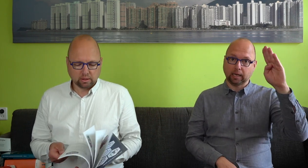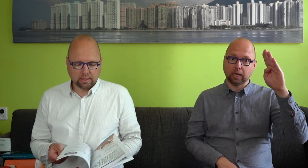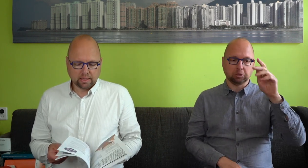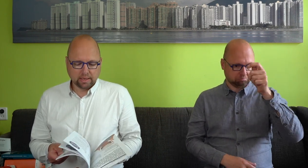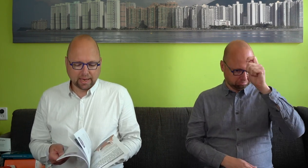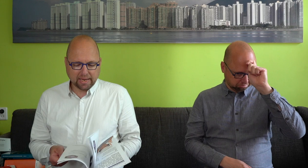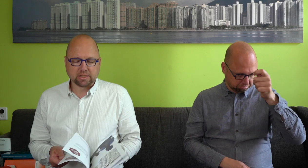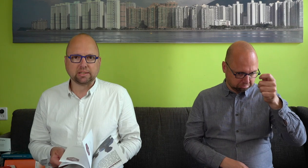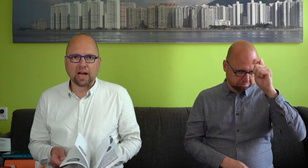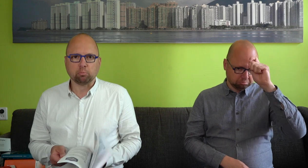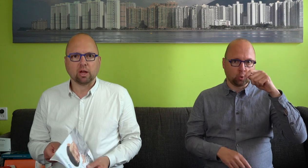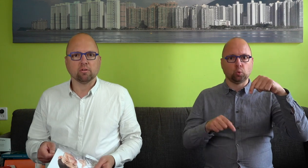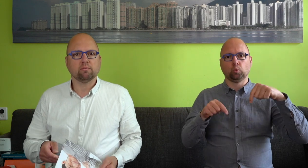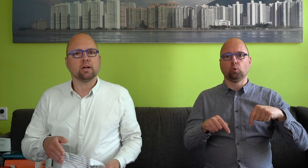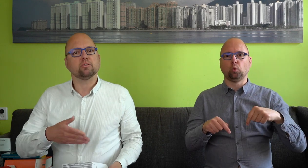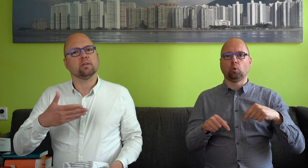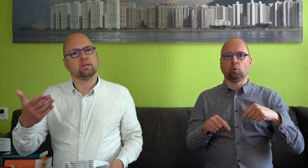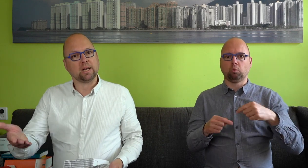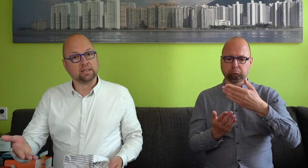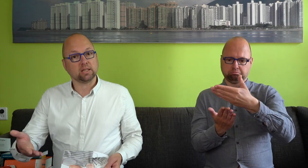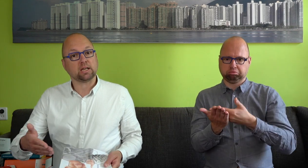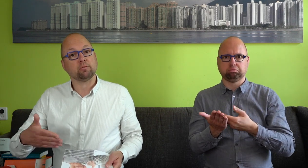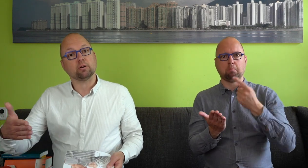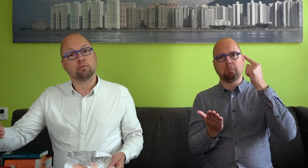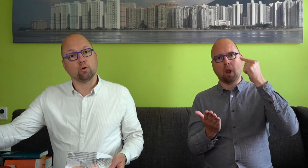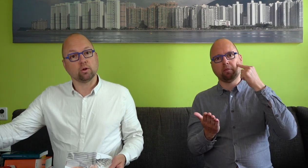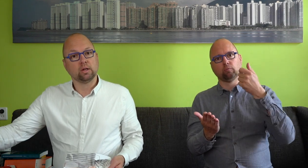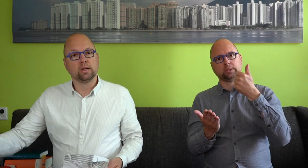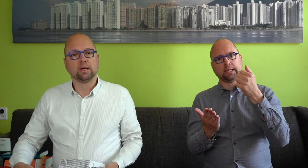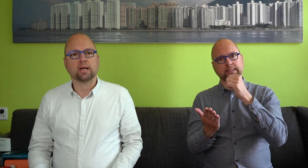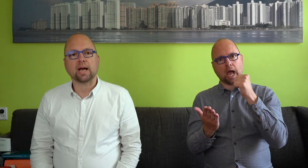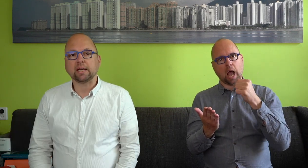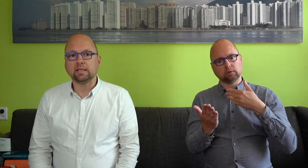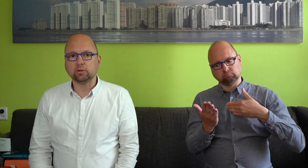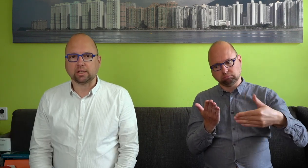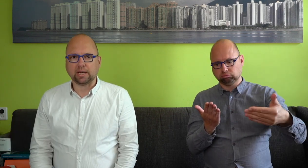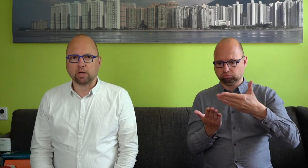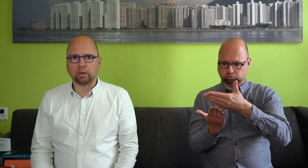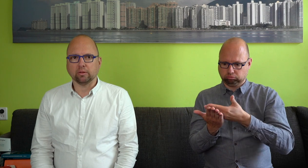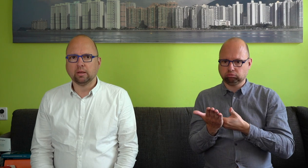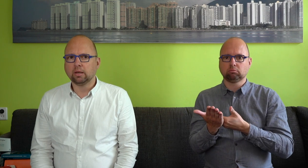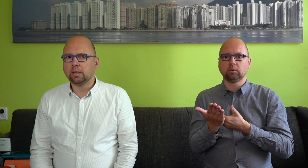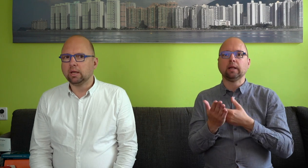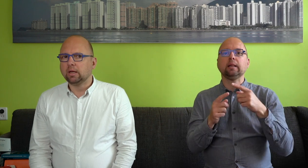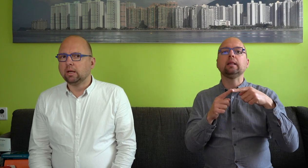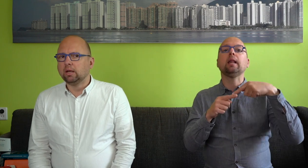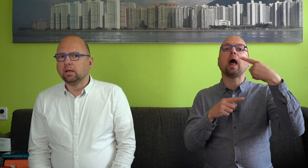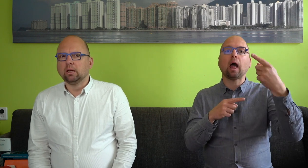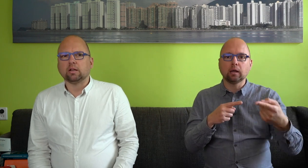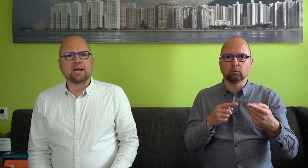rijk zesjarenplan, wat na die zes jaar weer een vervolg gaat krijgen in een nieuw zesjarenplan. Dat